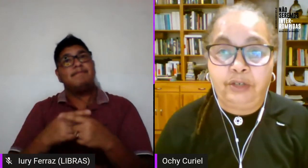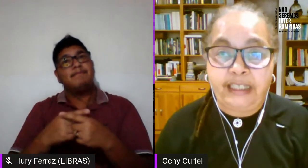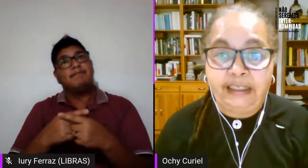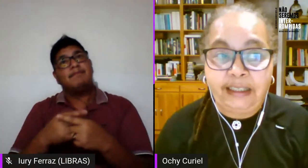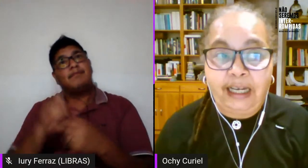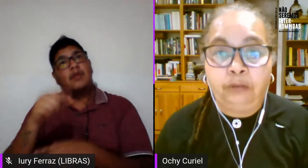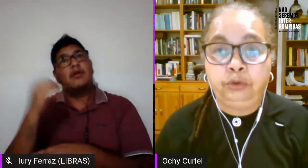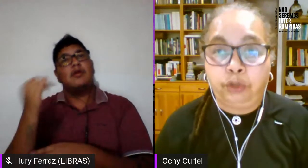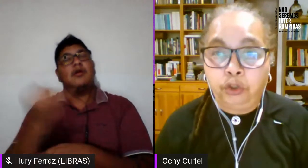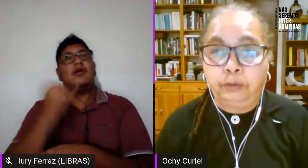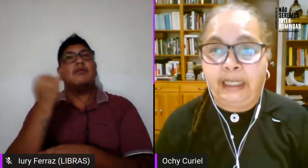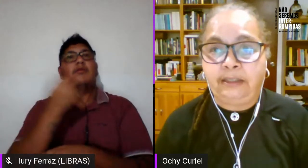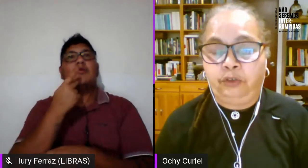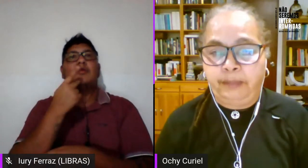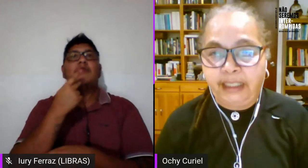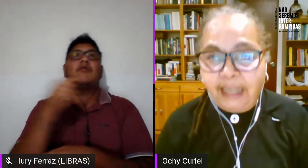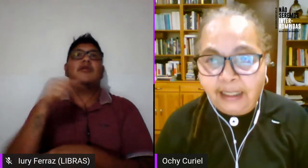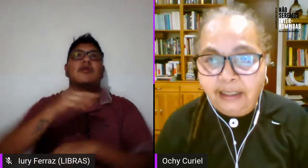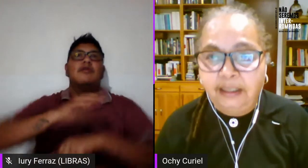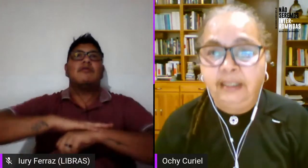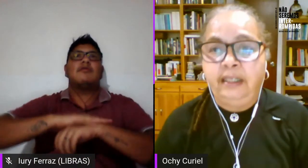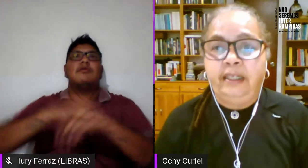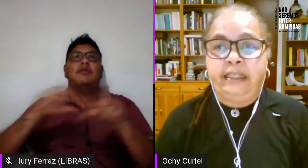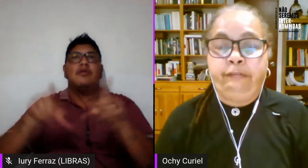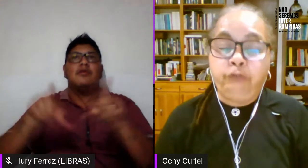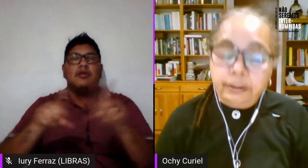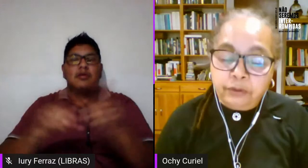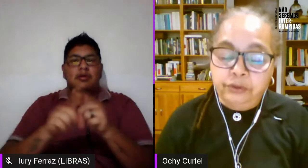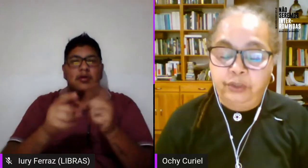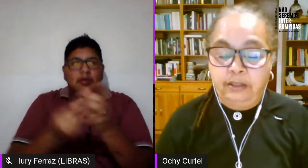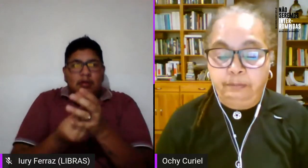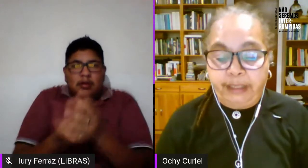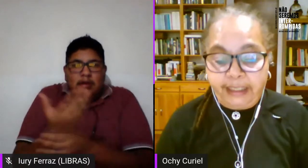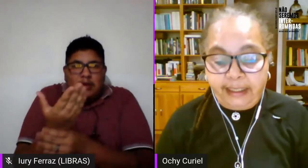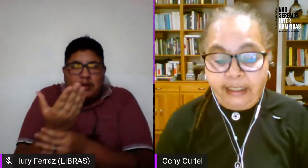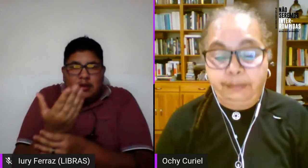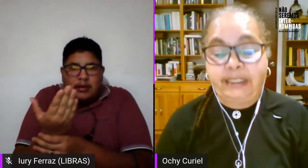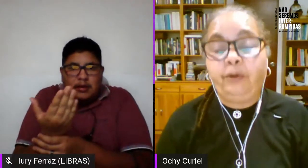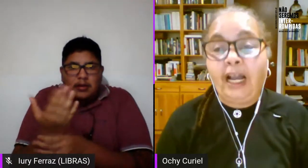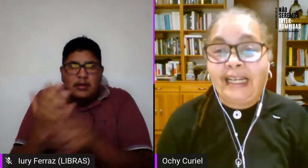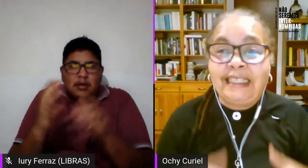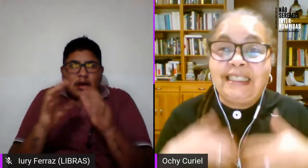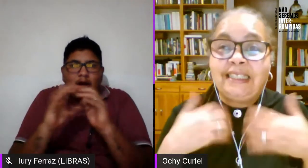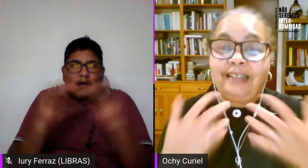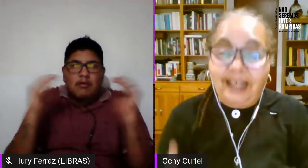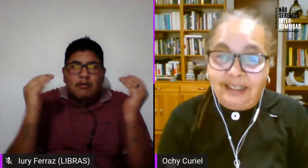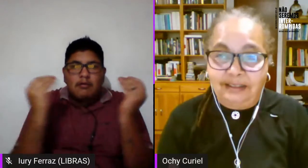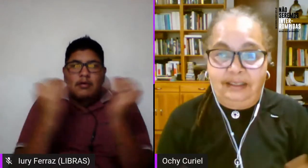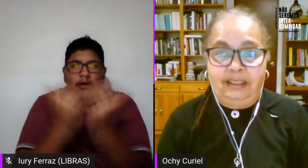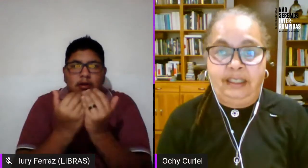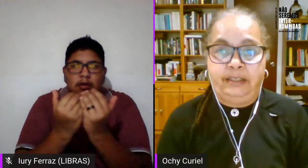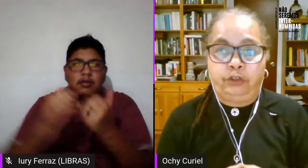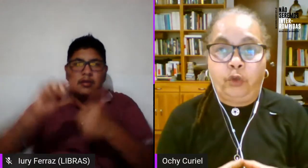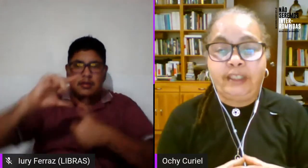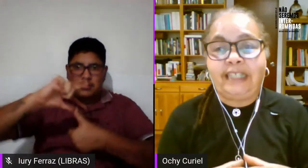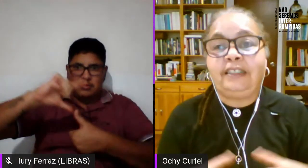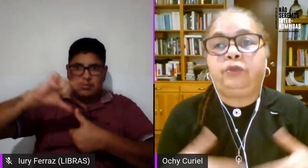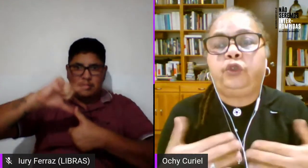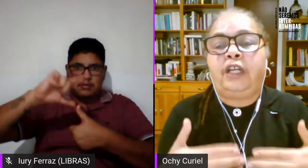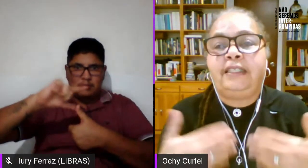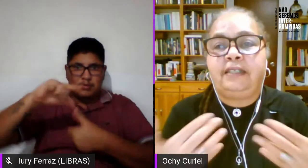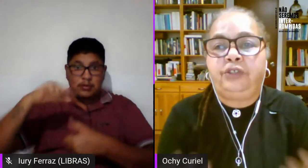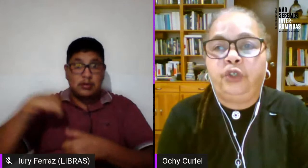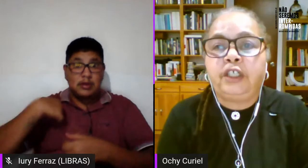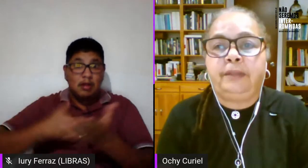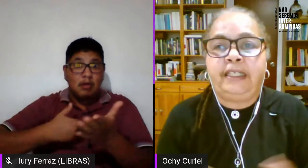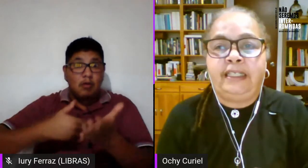la corriente autónoma latinoamericana que fuimos unas compañeras que empezamos a criticar toda esta